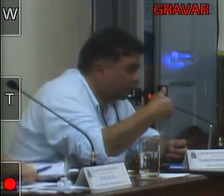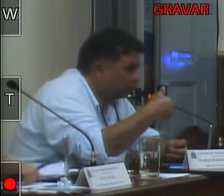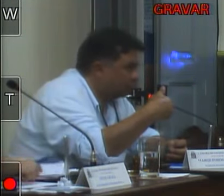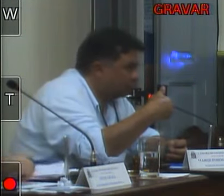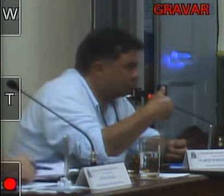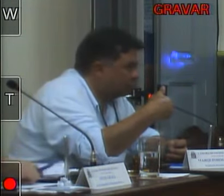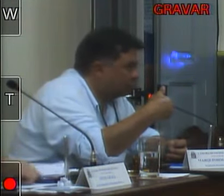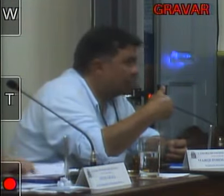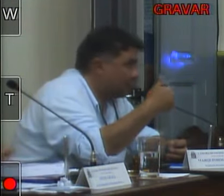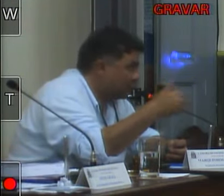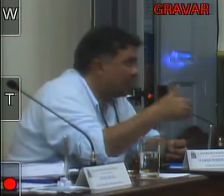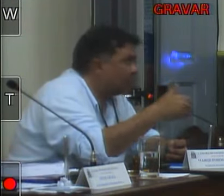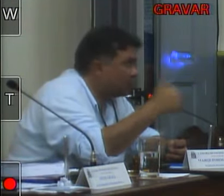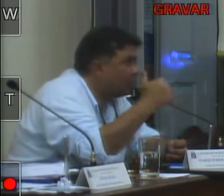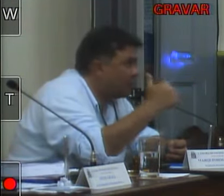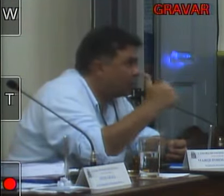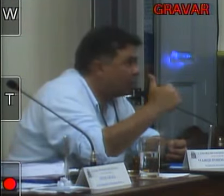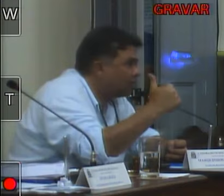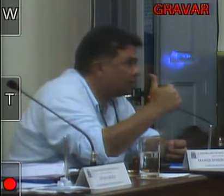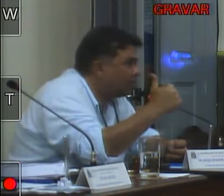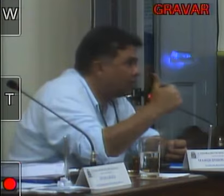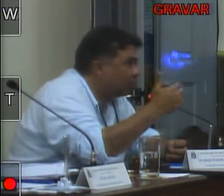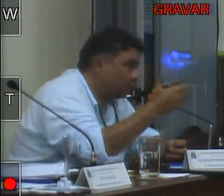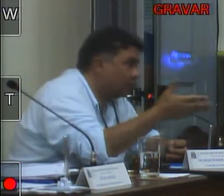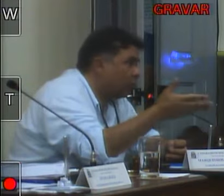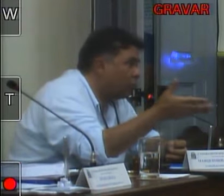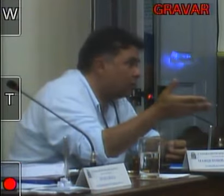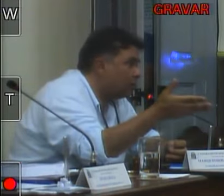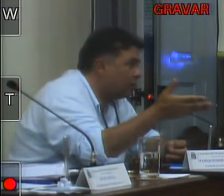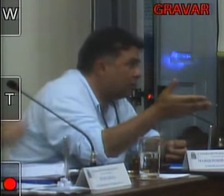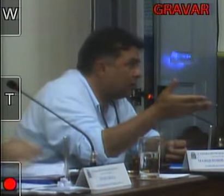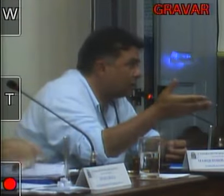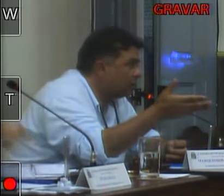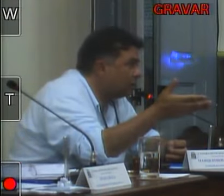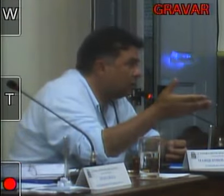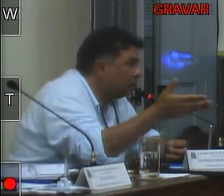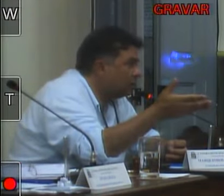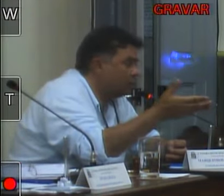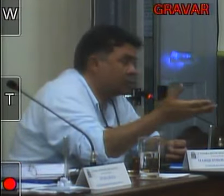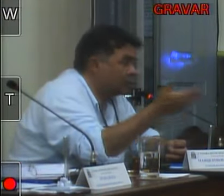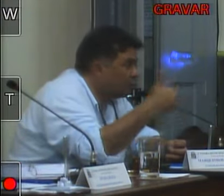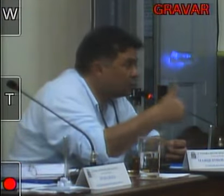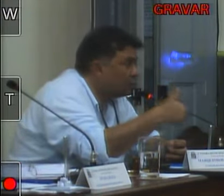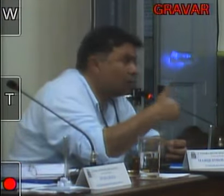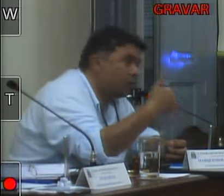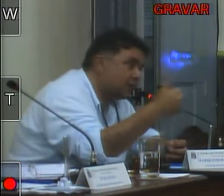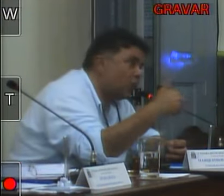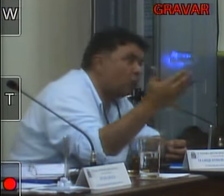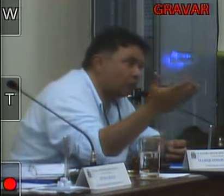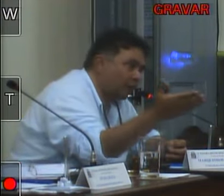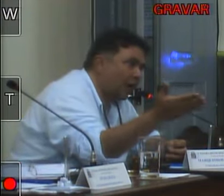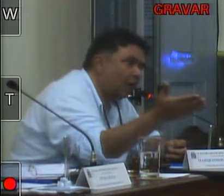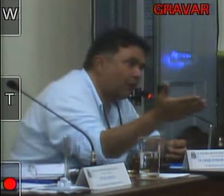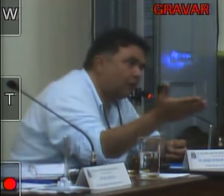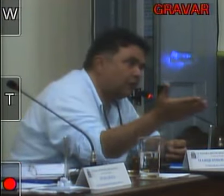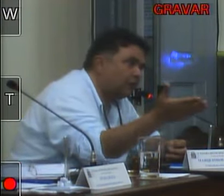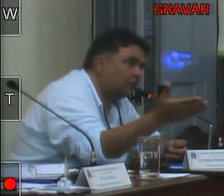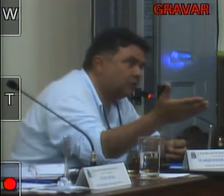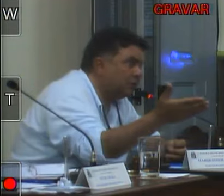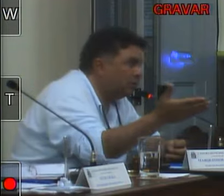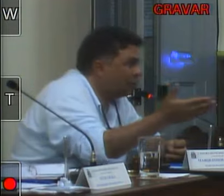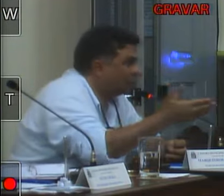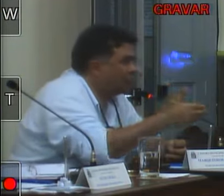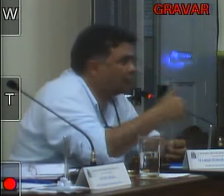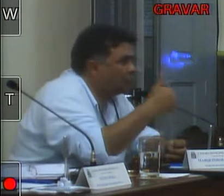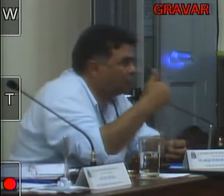nosso fiscalizarmos também o que acontece no PREV tanto que tem uma comissão aqui para isso e essa comissão reconheceu o bom trabalho não é vereador David